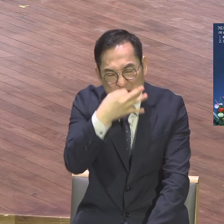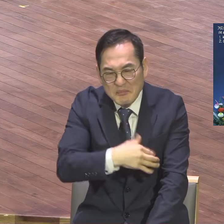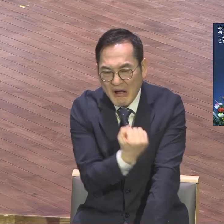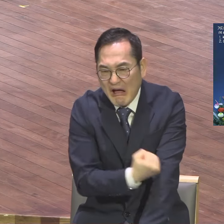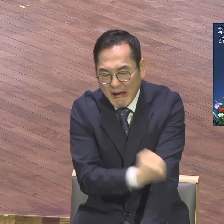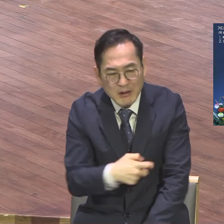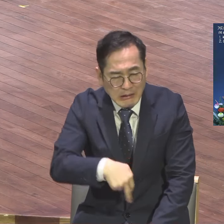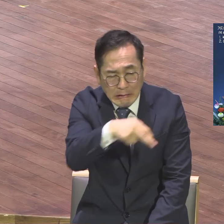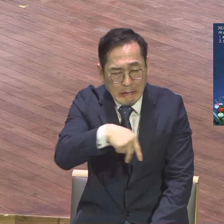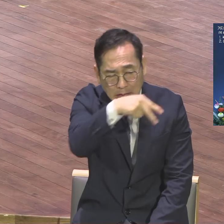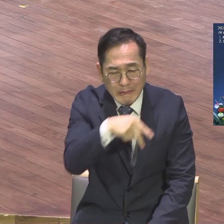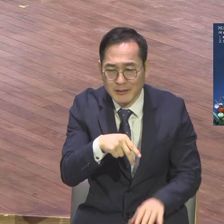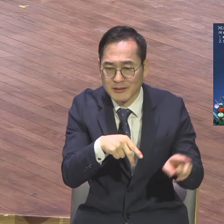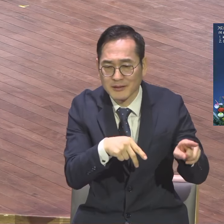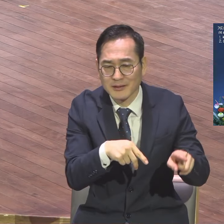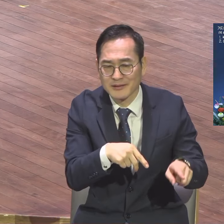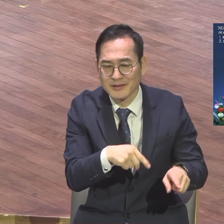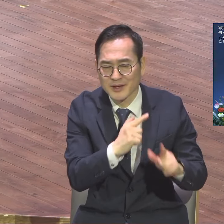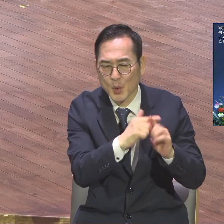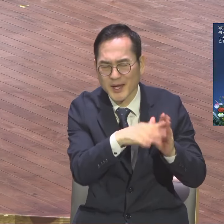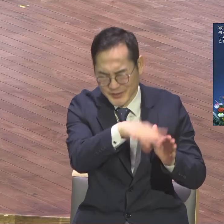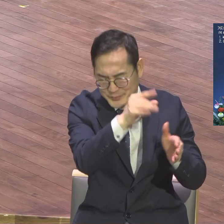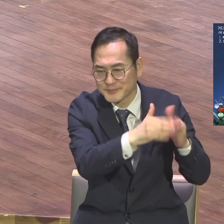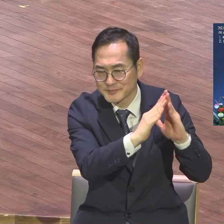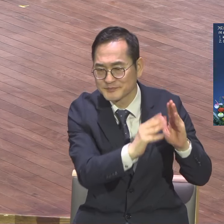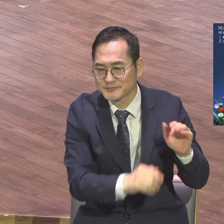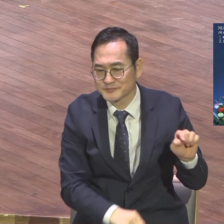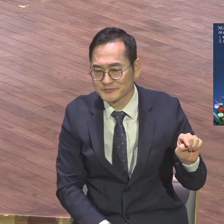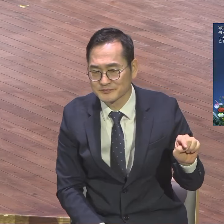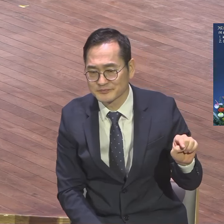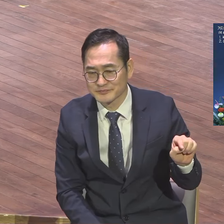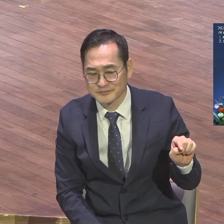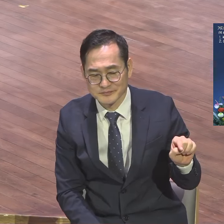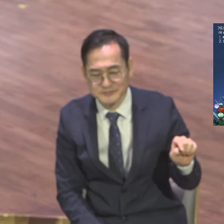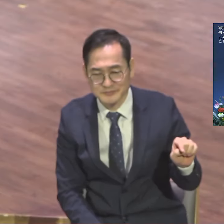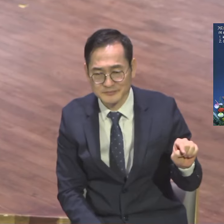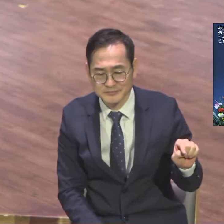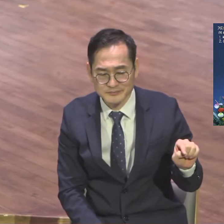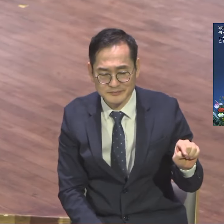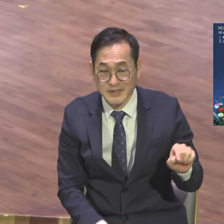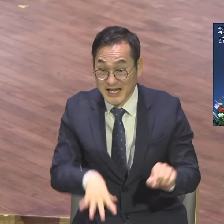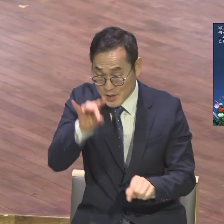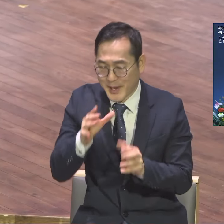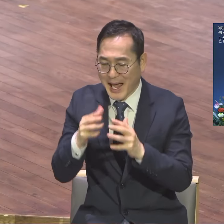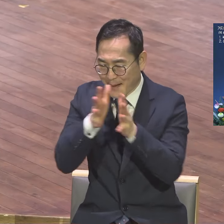개척할 때 그때 시작한 그 아파트에 와서 예배드린 가정이